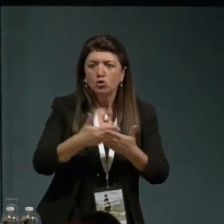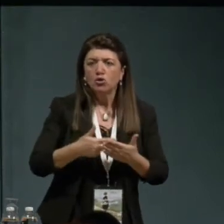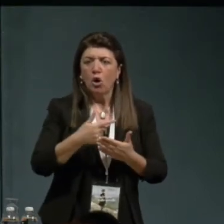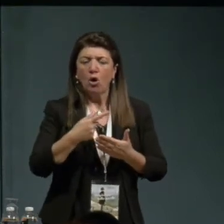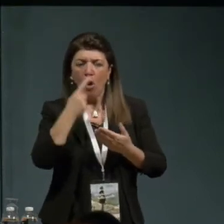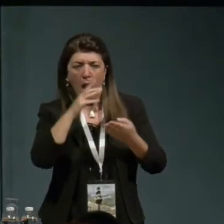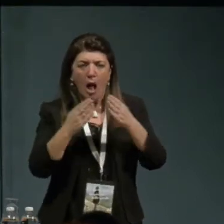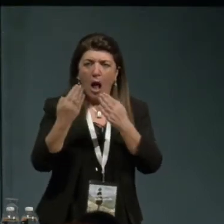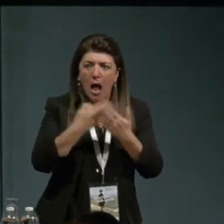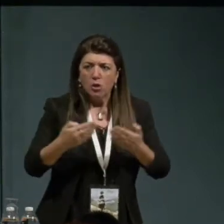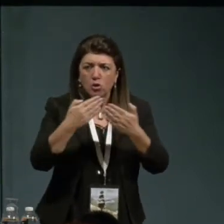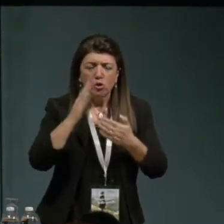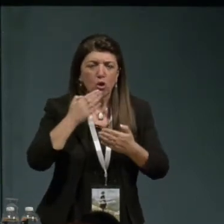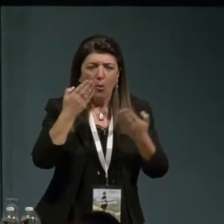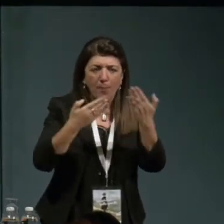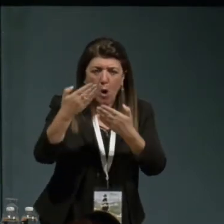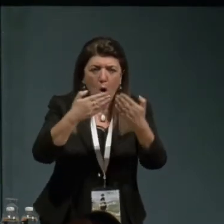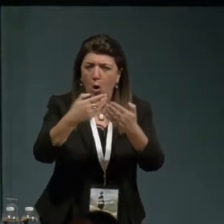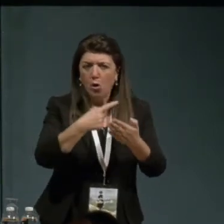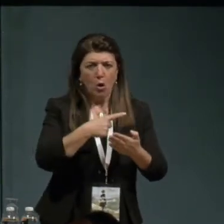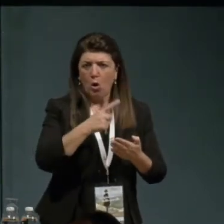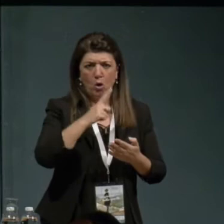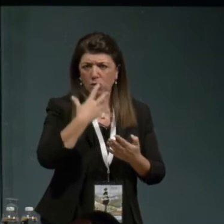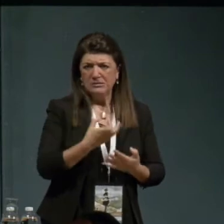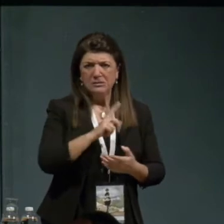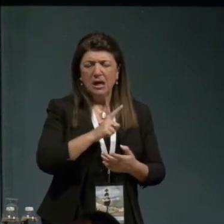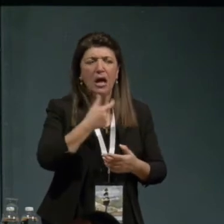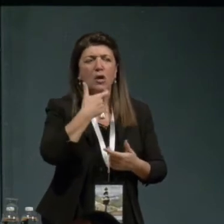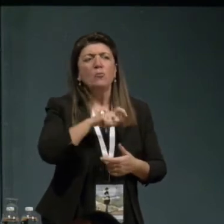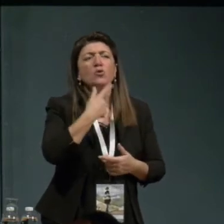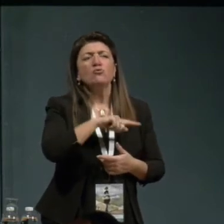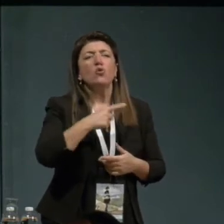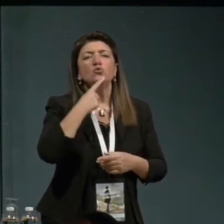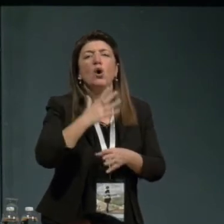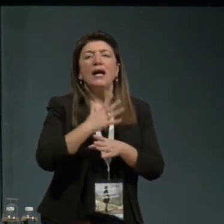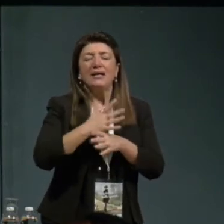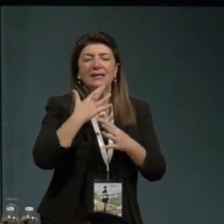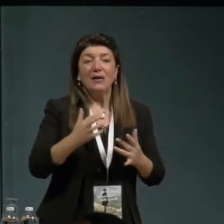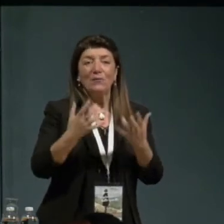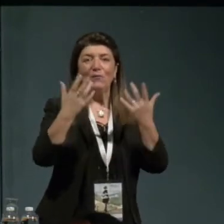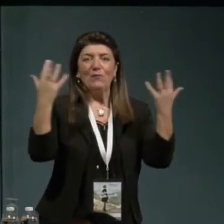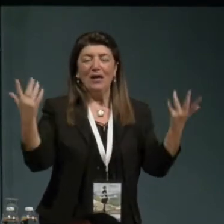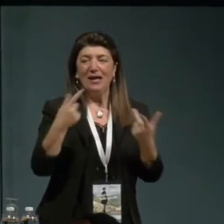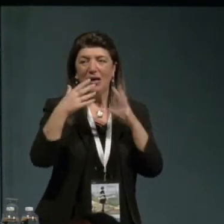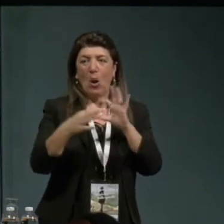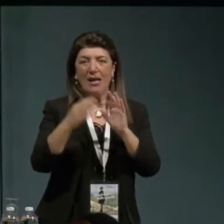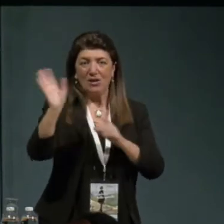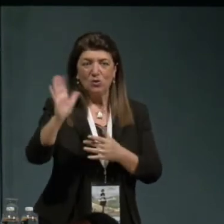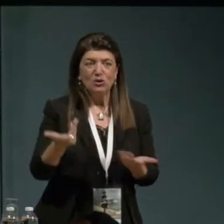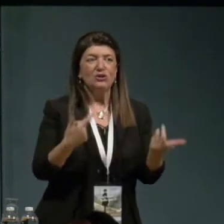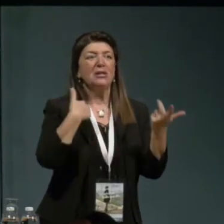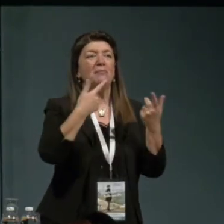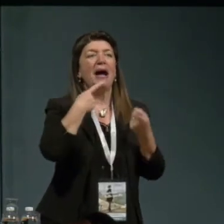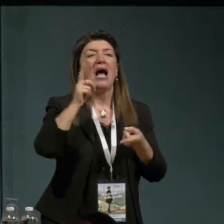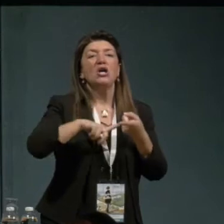degli argomenti che assumeva oggetto di studio e di riflessione. Il cinema, la società dei